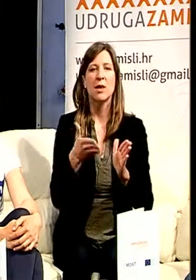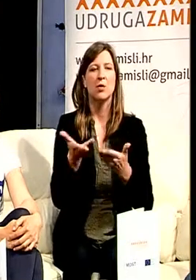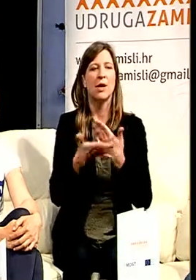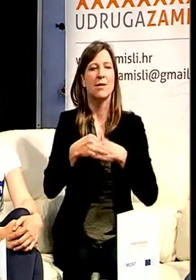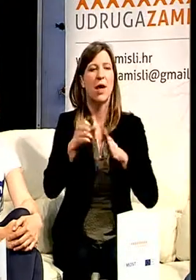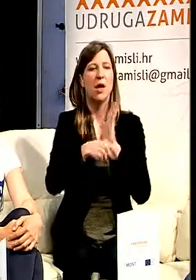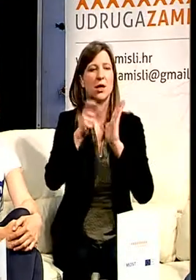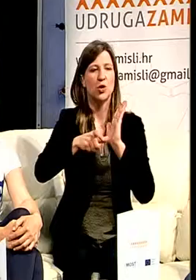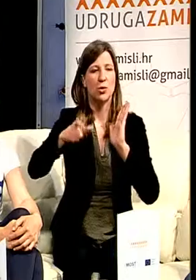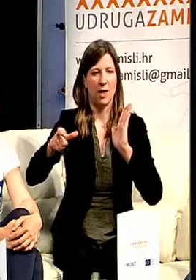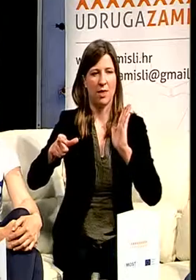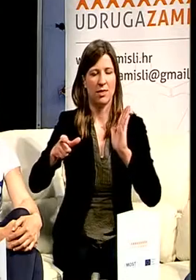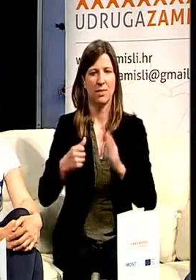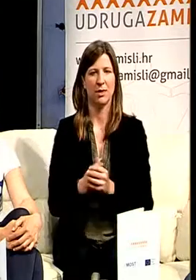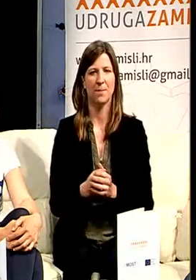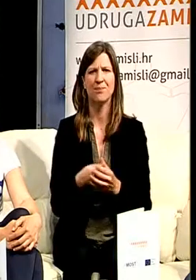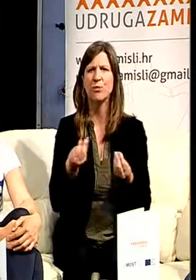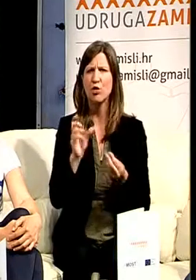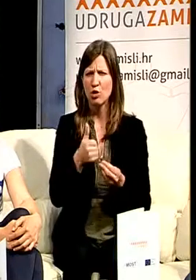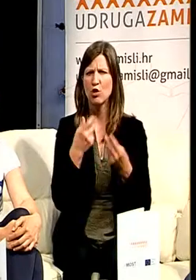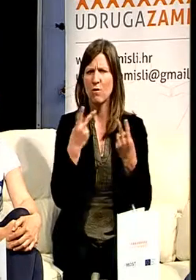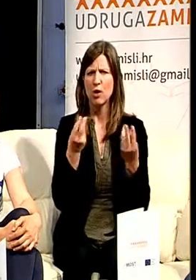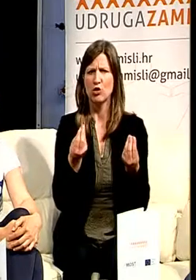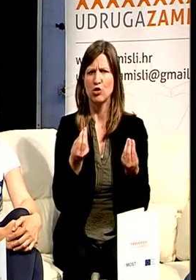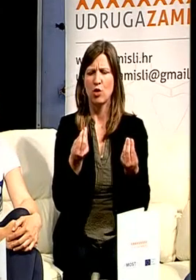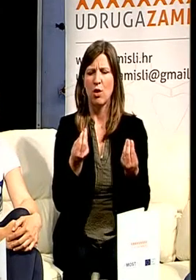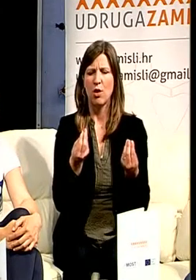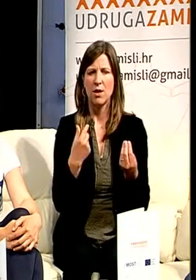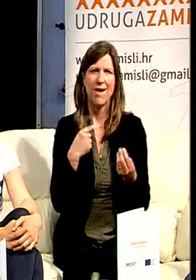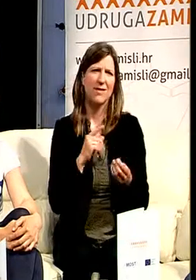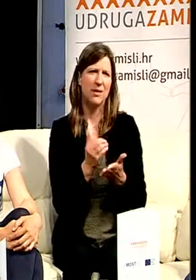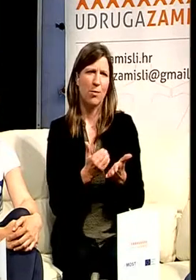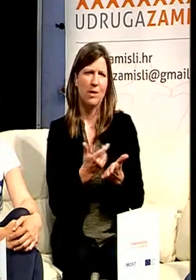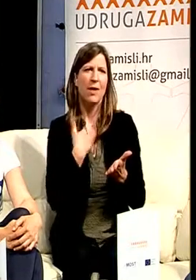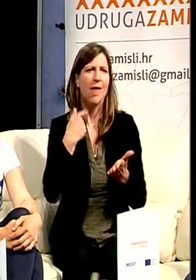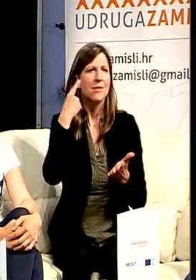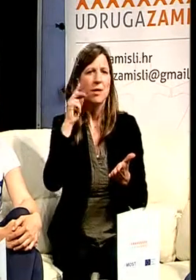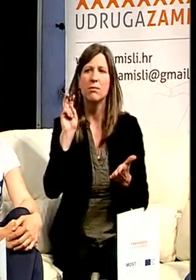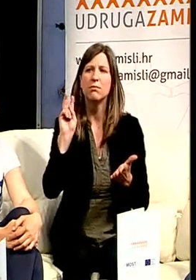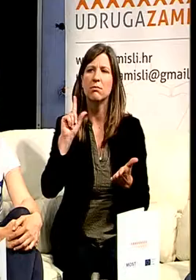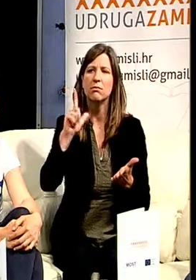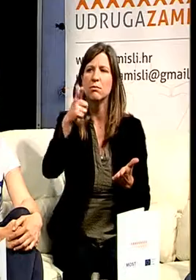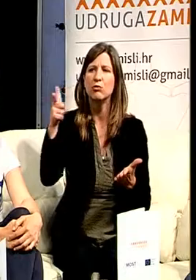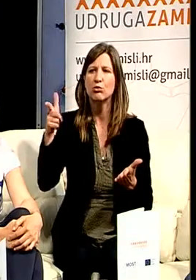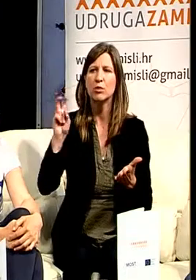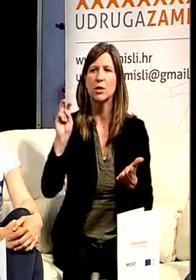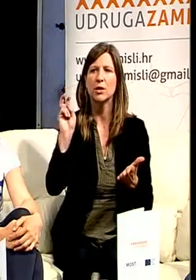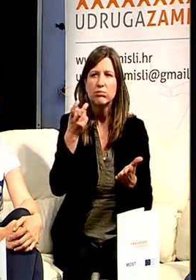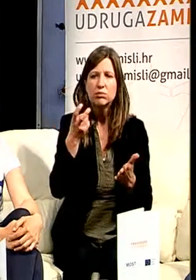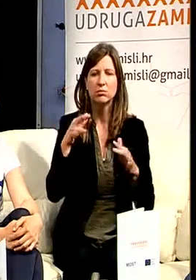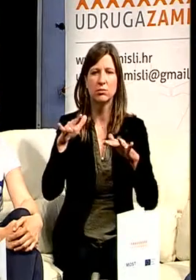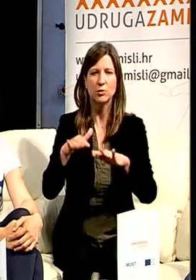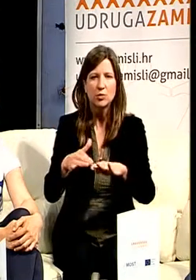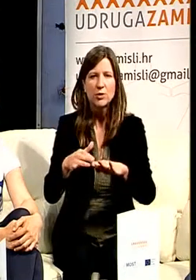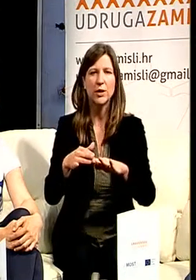Ono drugo što mislim da je jako bitno, ja nisam koristila, ali znam puno ljudi koji koriste i kojima je to bilo od velikog značaja, je